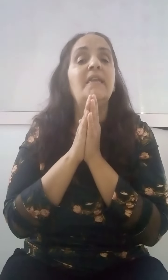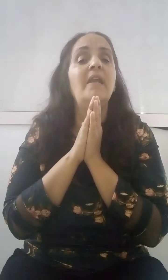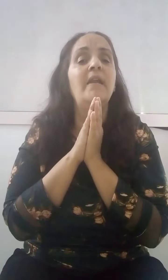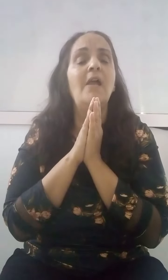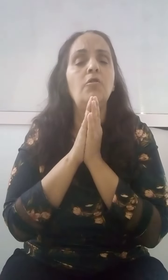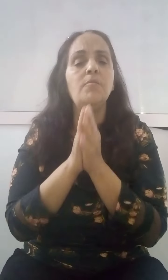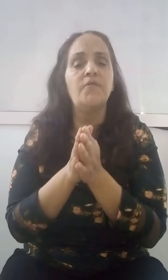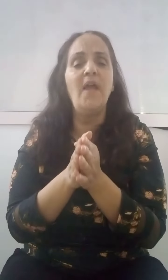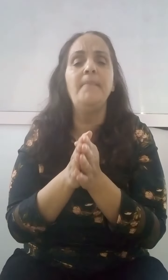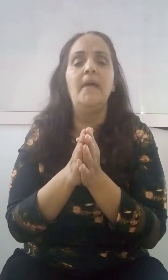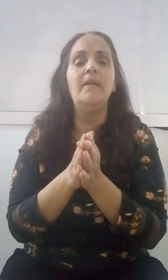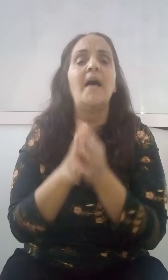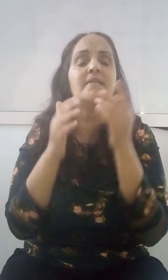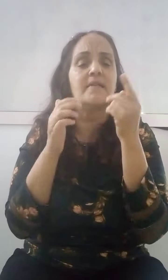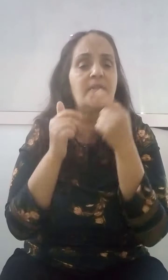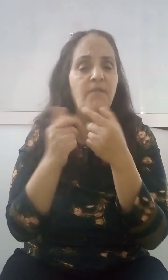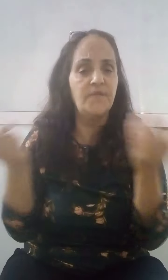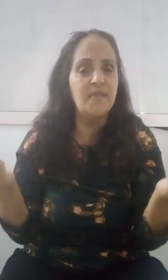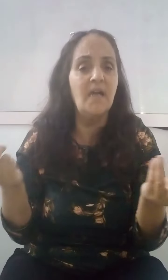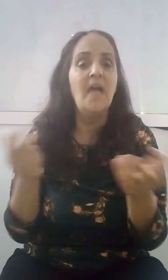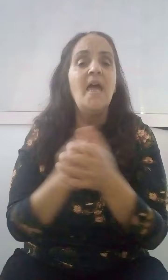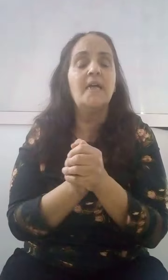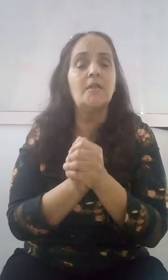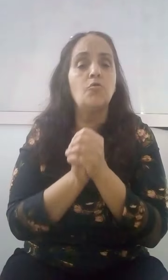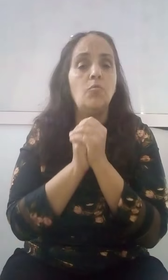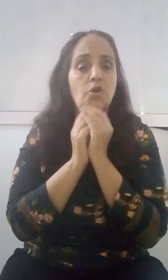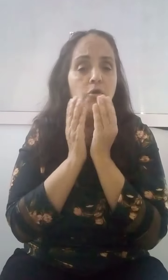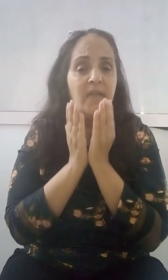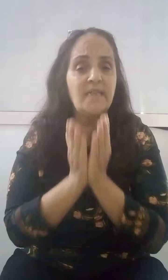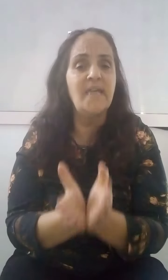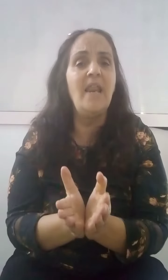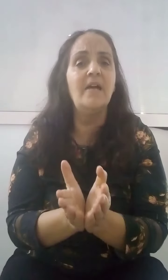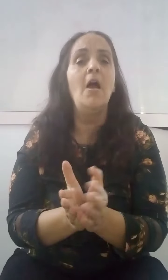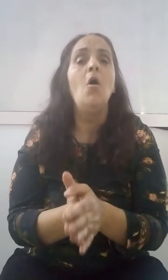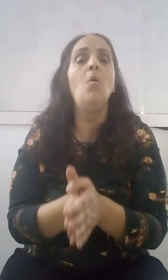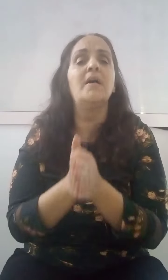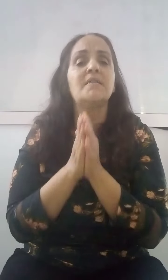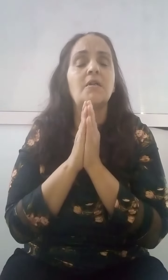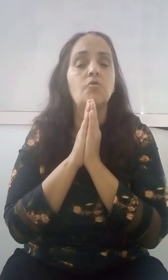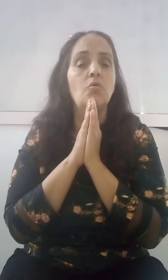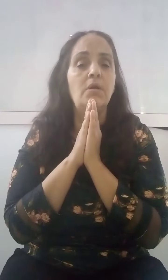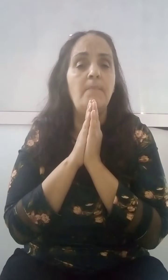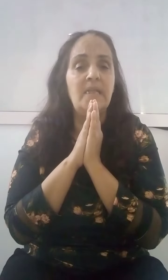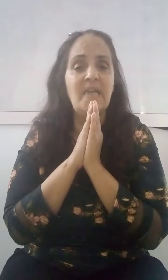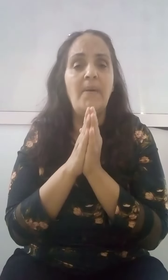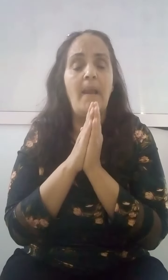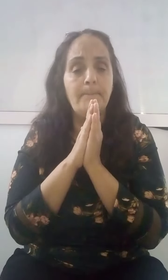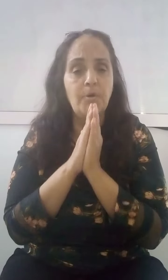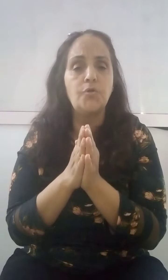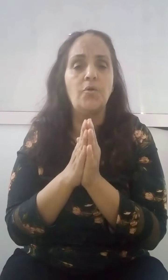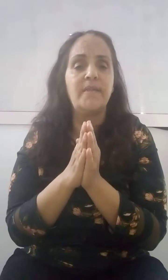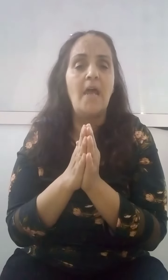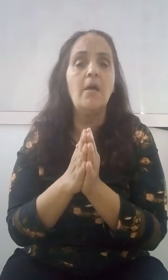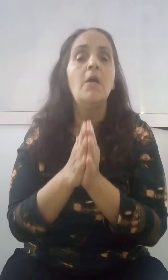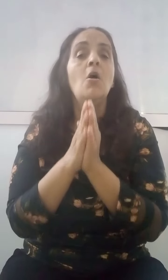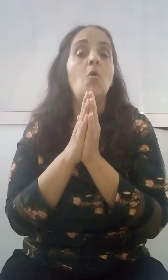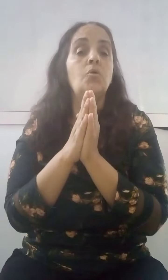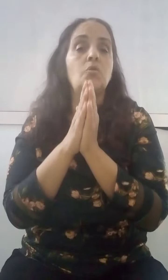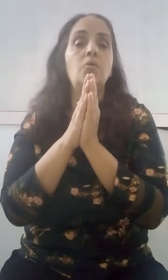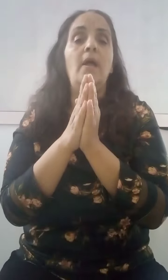اليوم نظر أنك يتقف في نفسك يجب أن تكون قد يكتشسم يجب أن يكون نعمل البيتة عليها وليس قد يكون